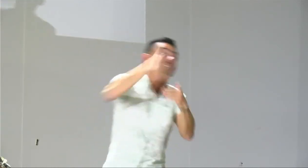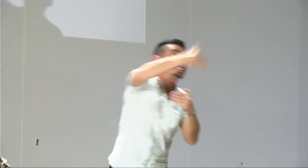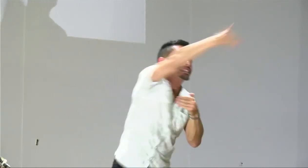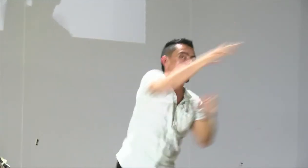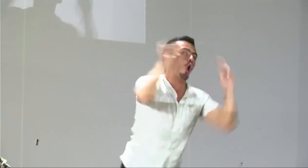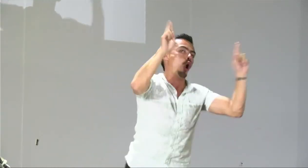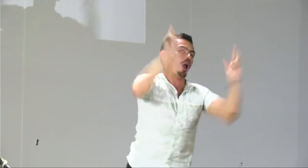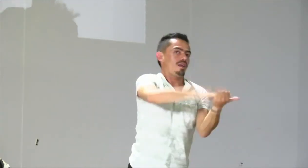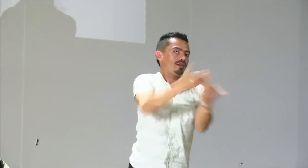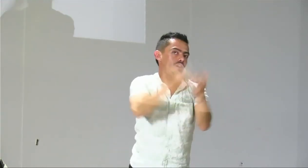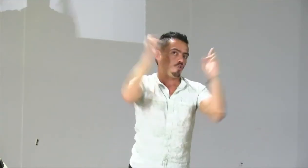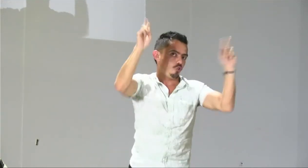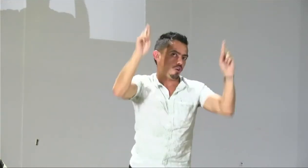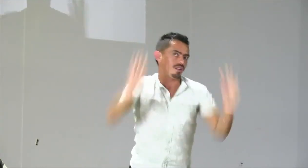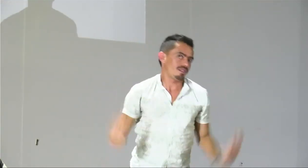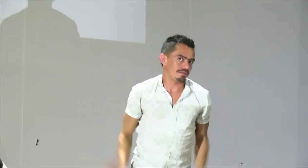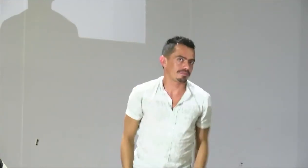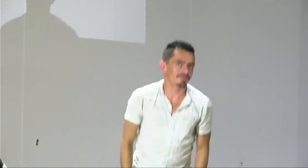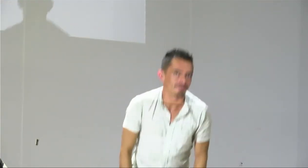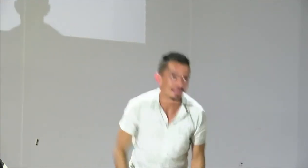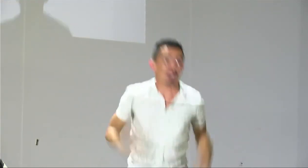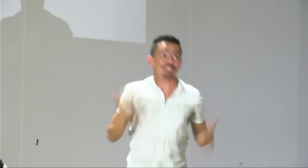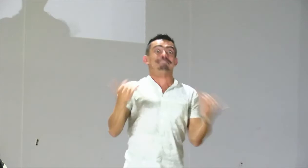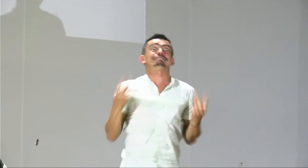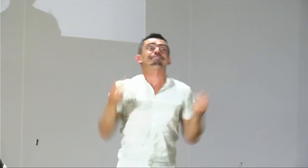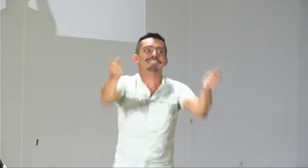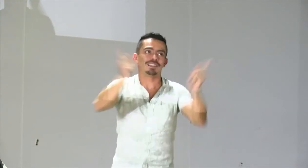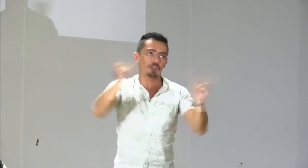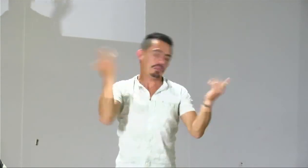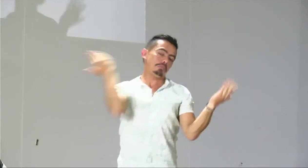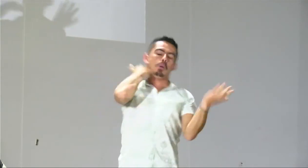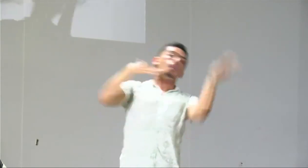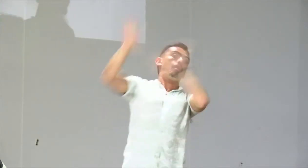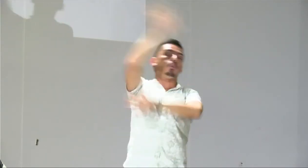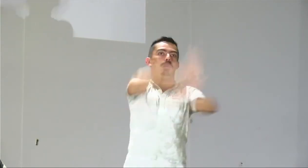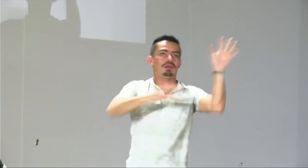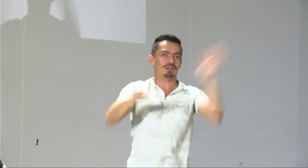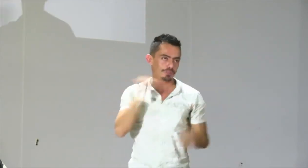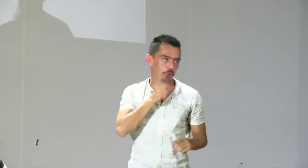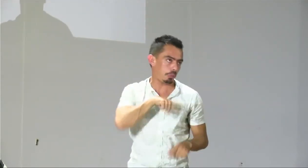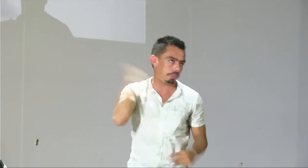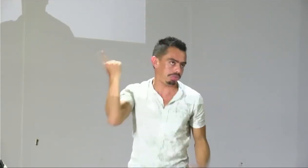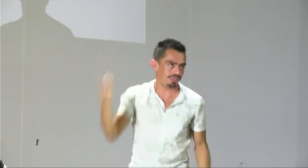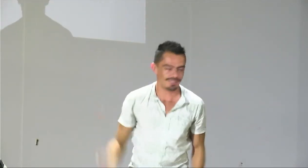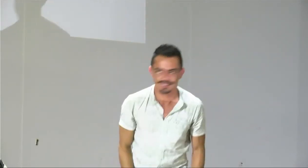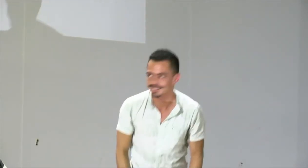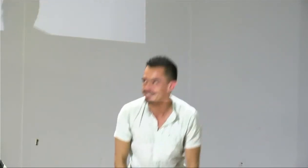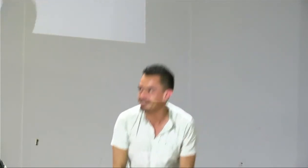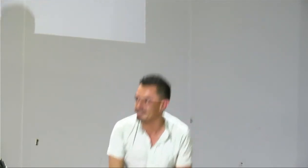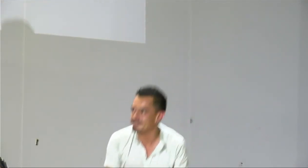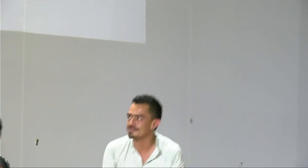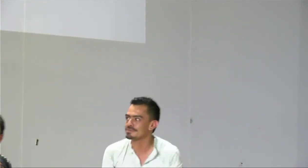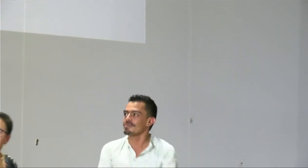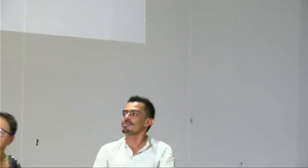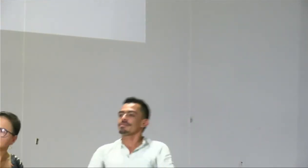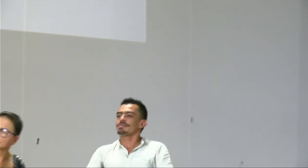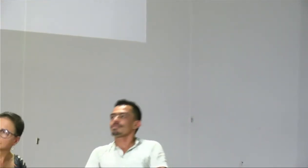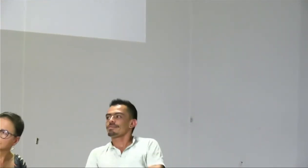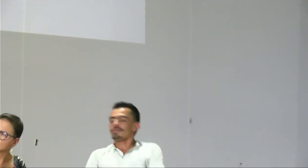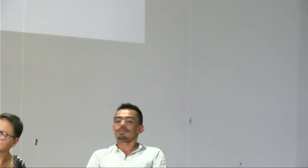calificado que haga parte un perfil calificado de intérprete que pueda estar allí en este equipo de traducción y que por supuesto evite esas confusiones